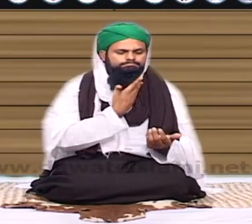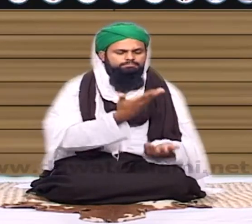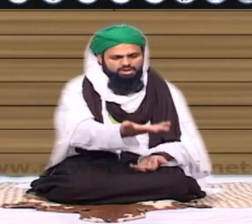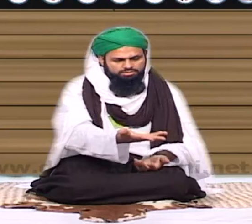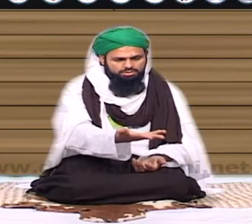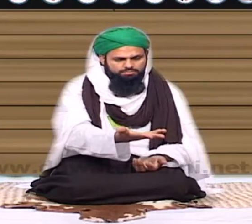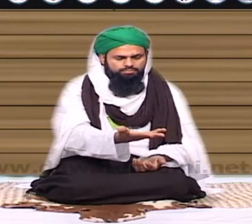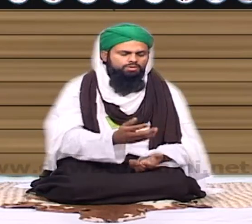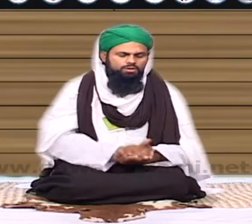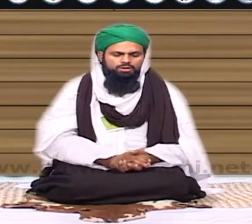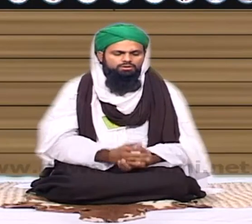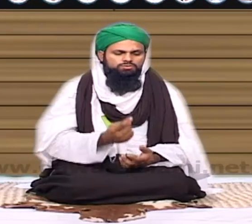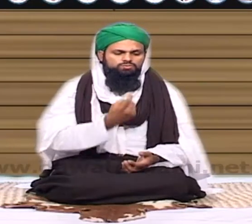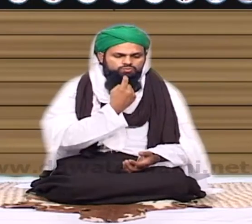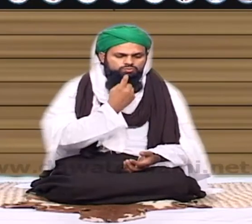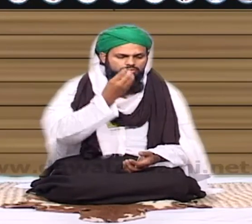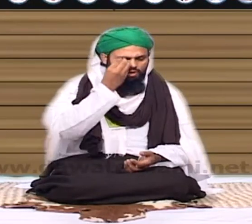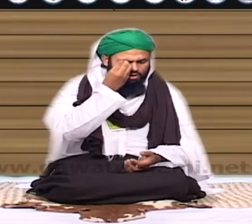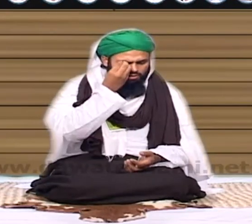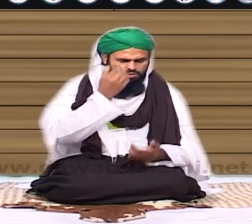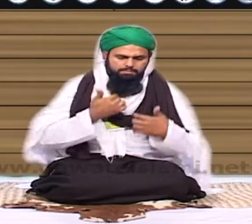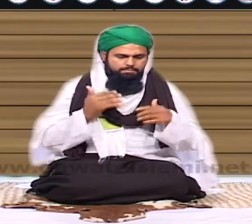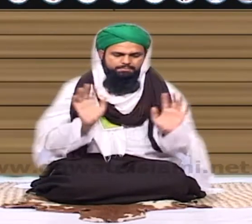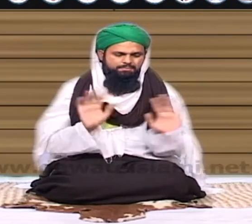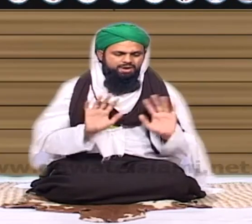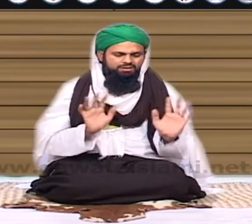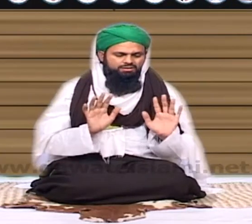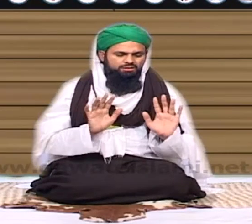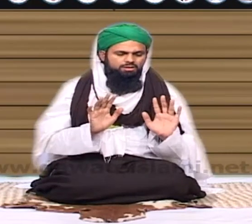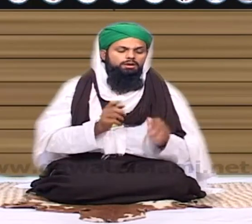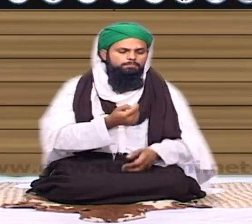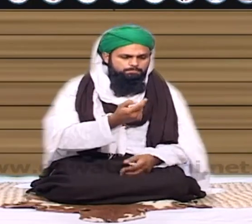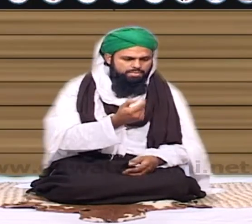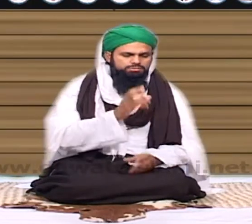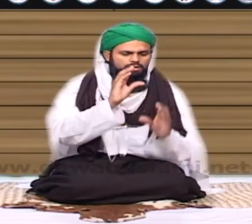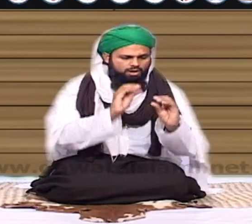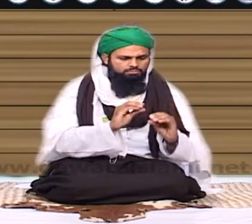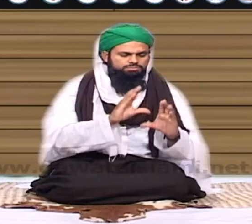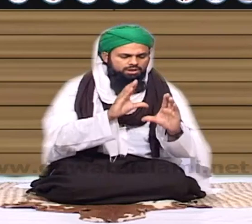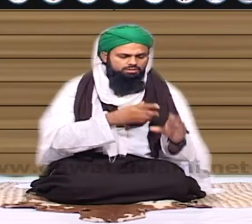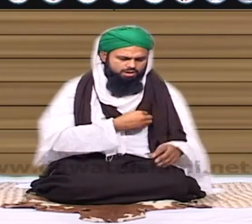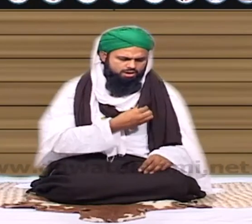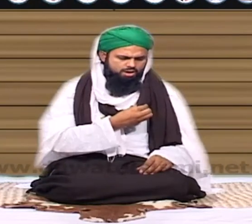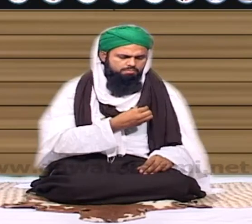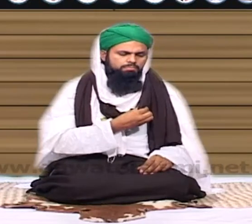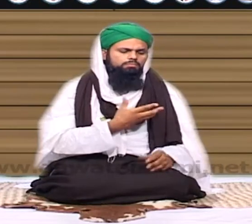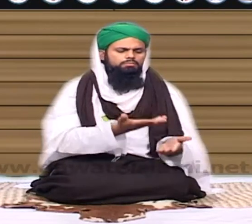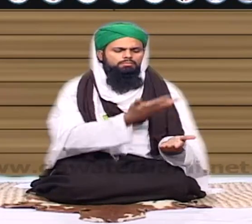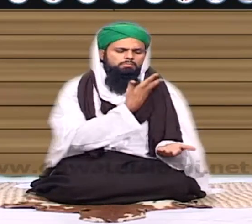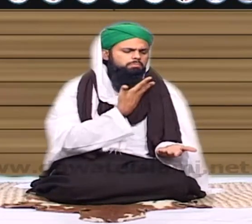کر دی ہے کہ میں اگر قسم کھا کر کہہ دوں نہ تو آپ کو اعتبار آ جائے گا لیکن جسی قیمت ہے بیتا ہے کا رنگ عام طور پر سستے کپڑوں پر رنگ